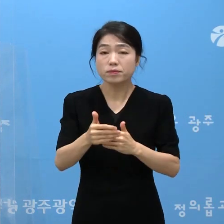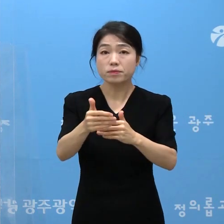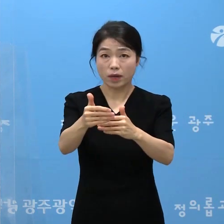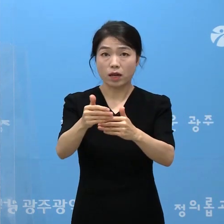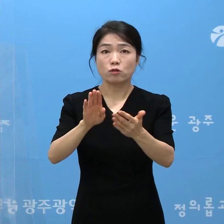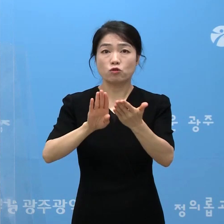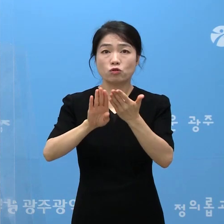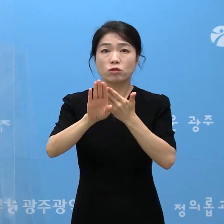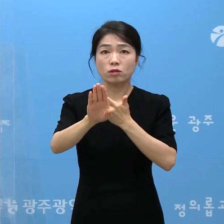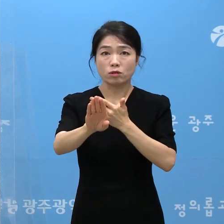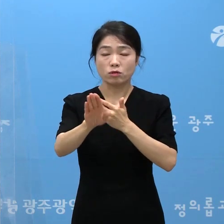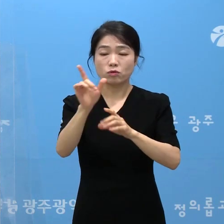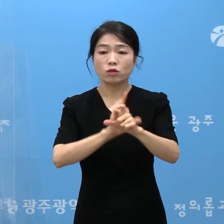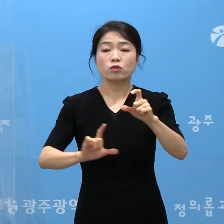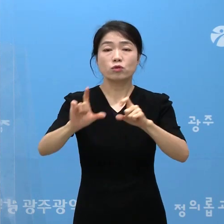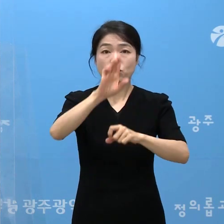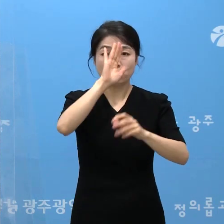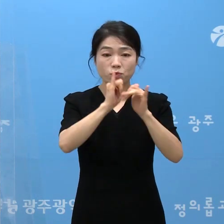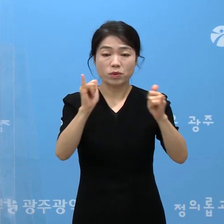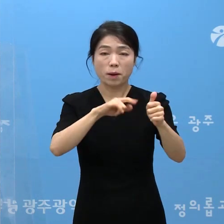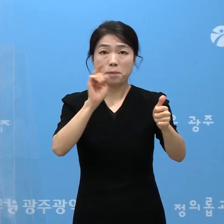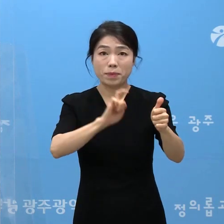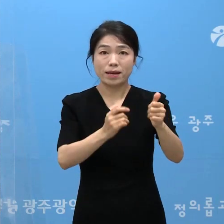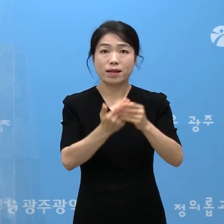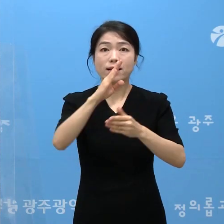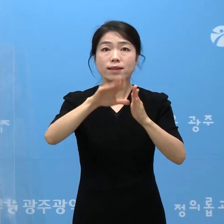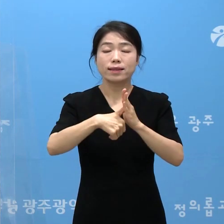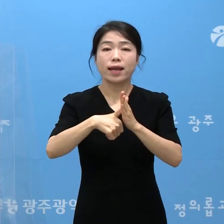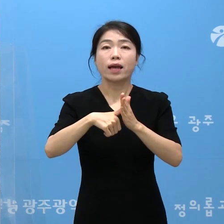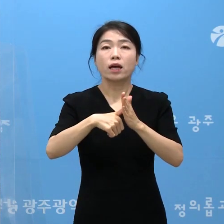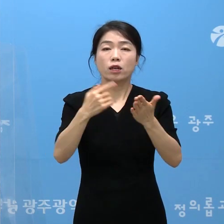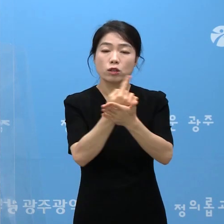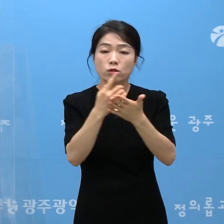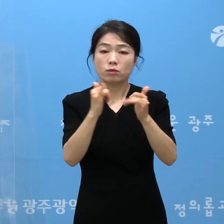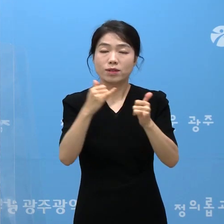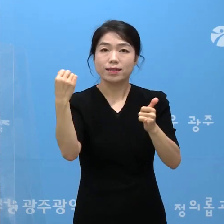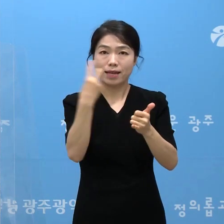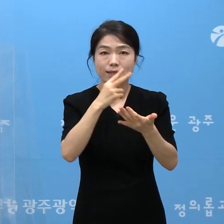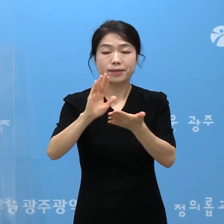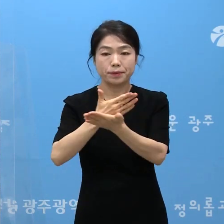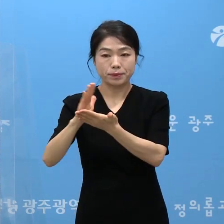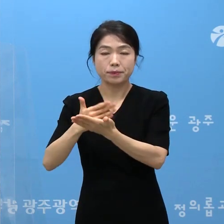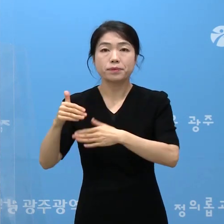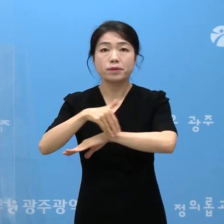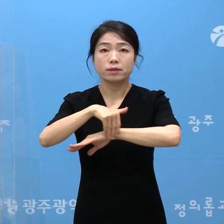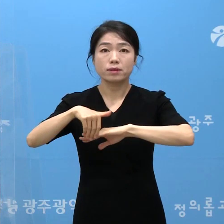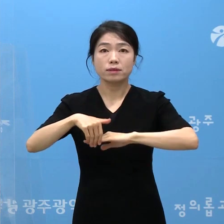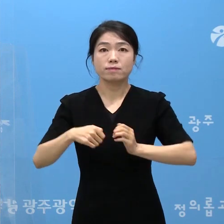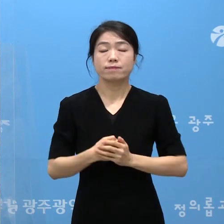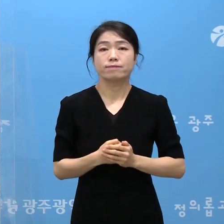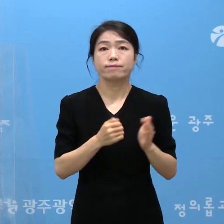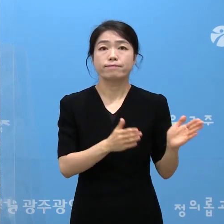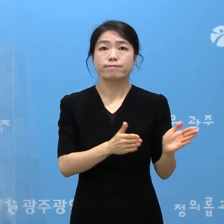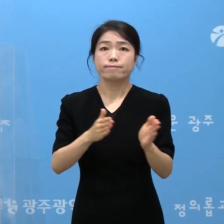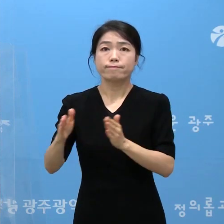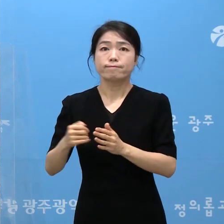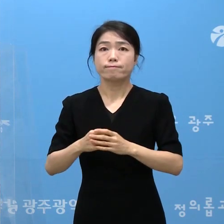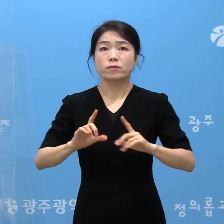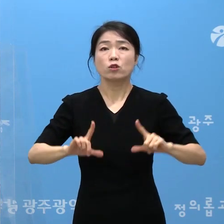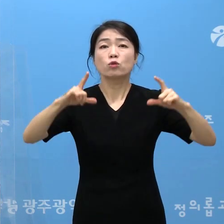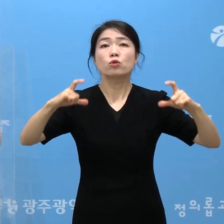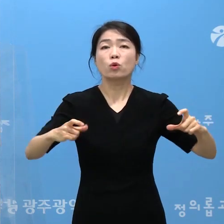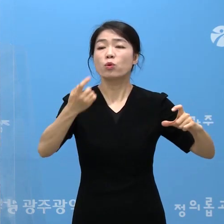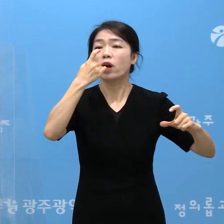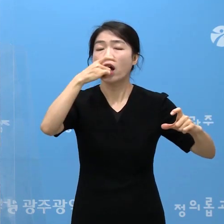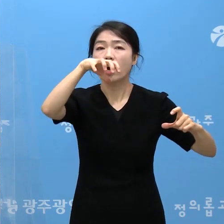실시하고 추가 환자 발생 시에는 접촉자 재 분류를 실시하겠습니다. 다음은 동구소재